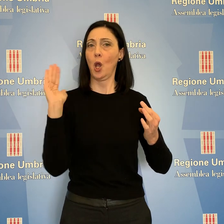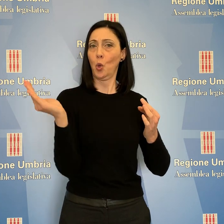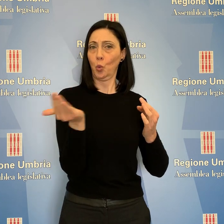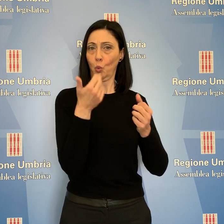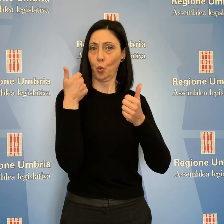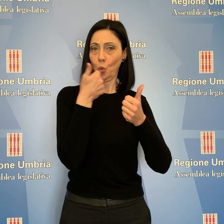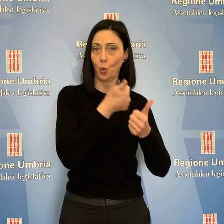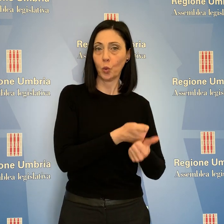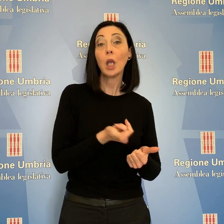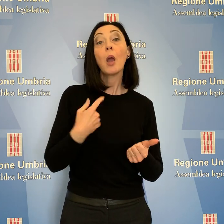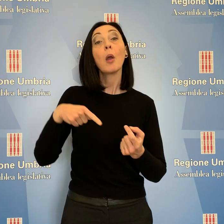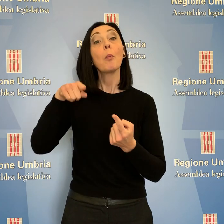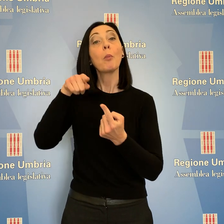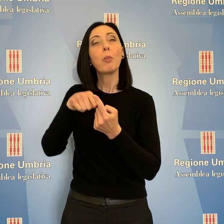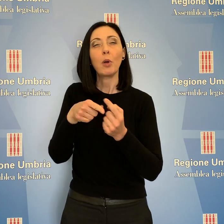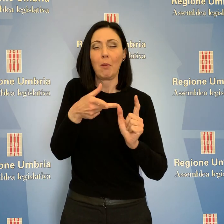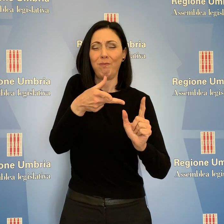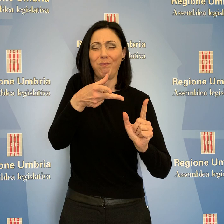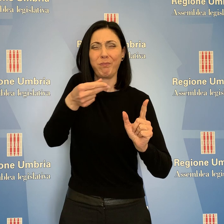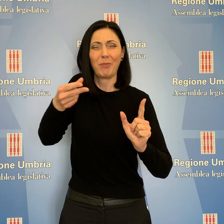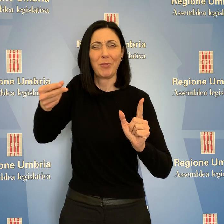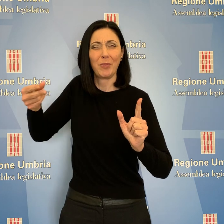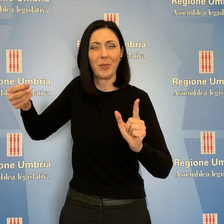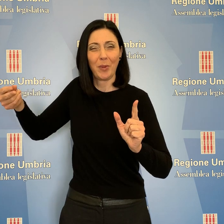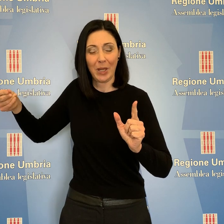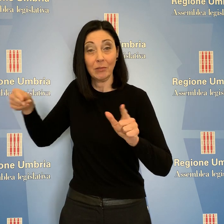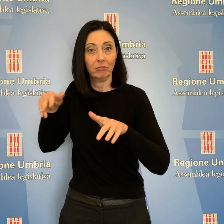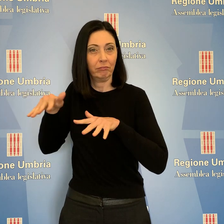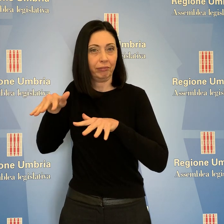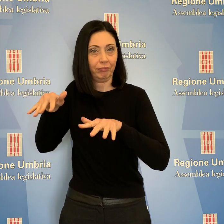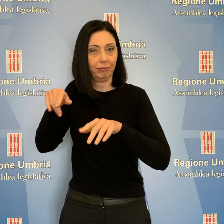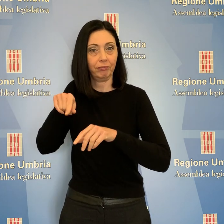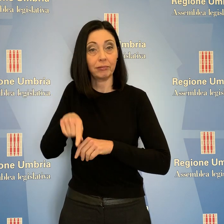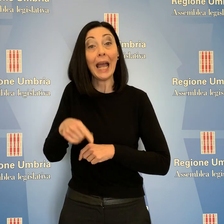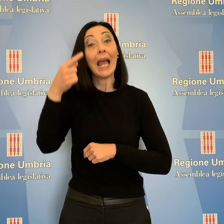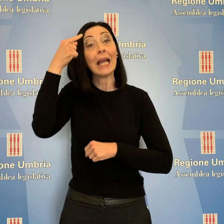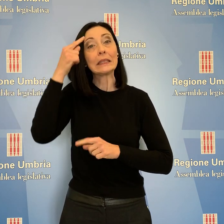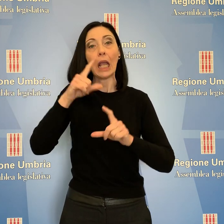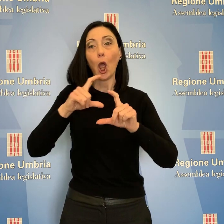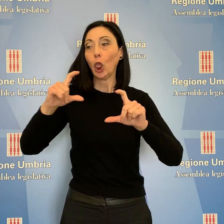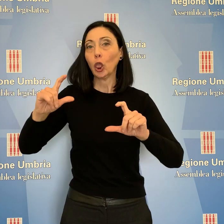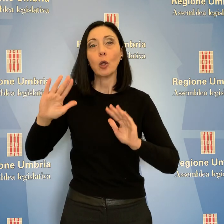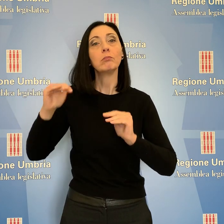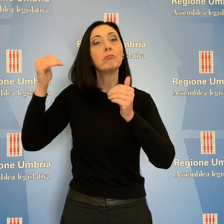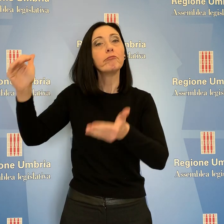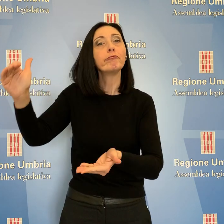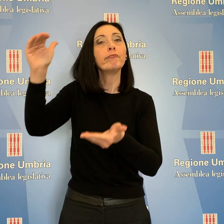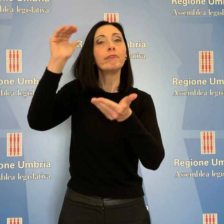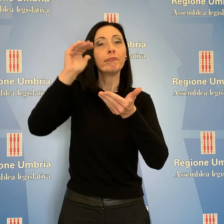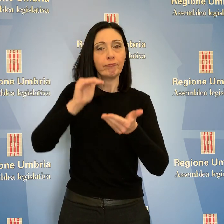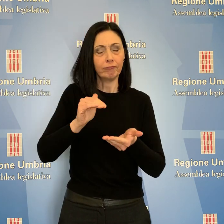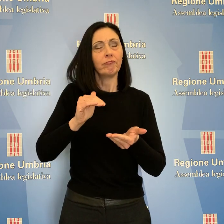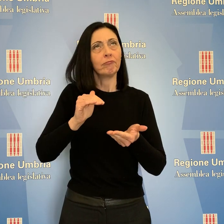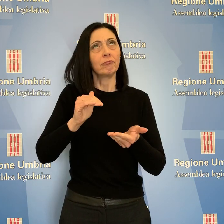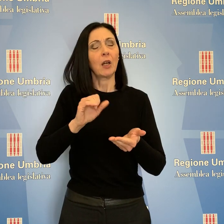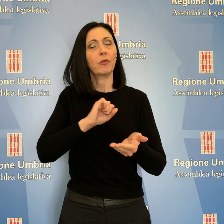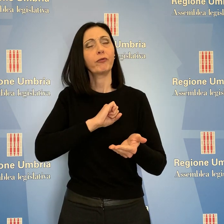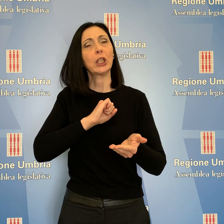una campagna vaccinale incessante. Se arrivano dosi in quantità maggiori, contiamo di chiudere la campagna, assicurato,